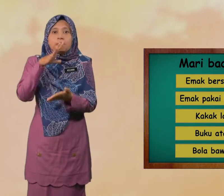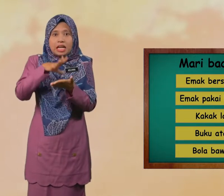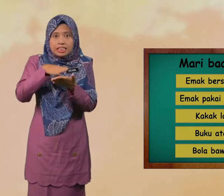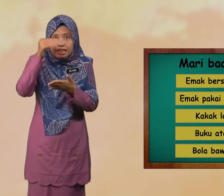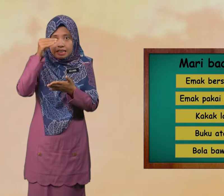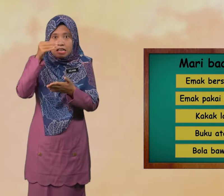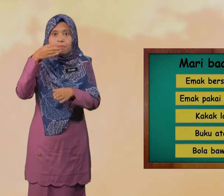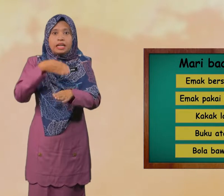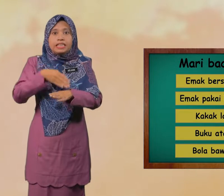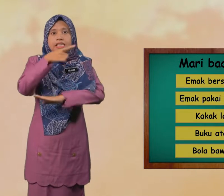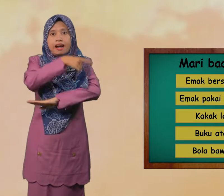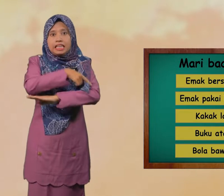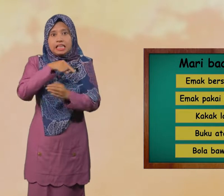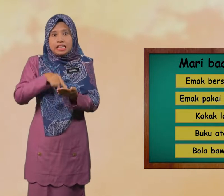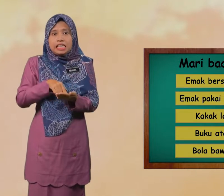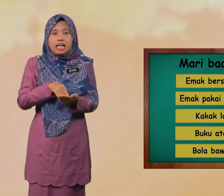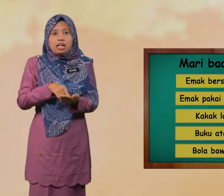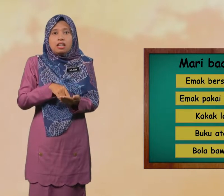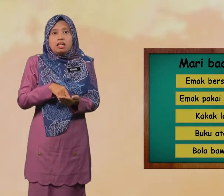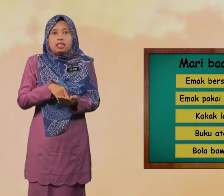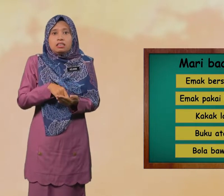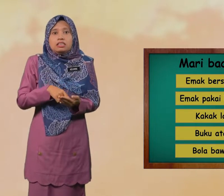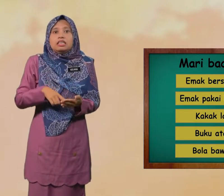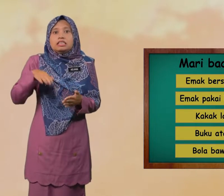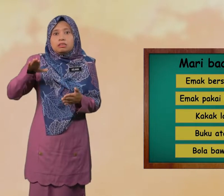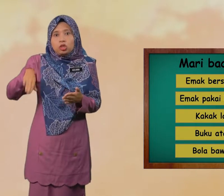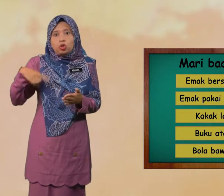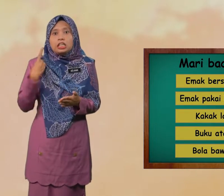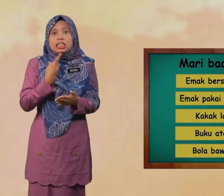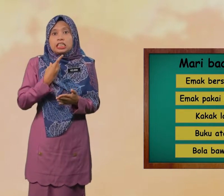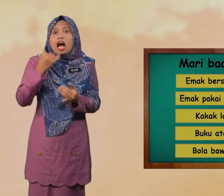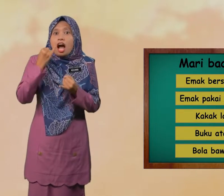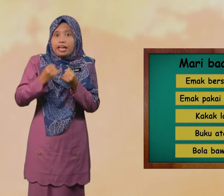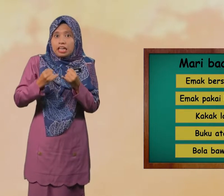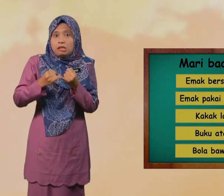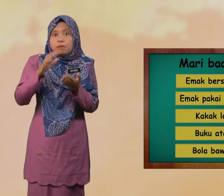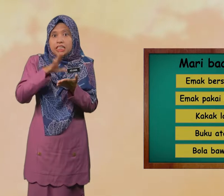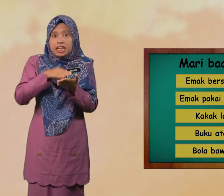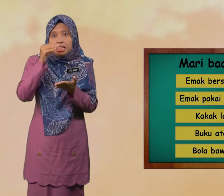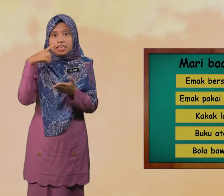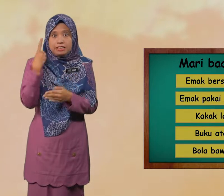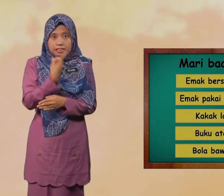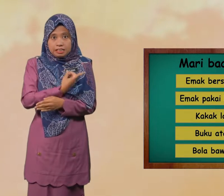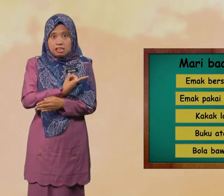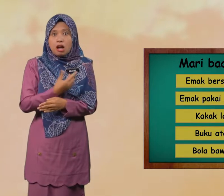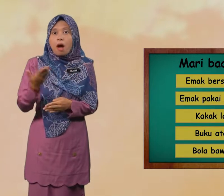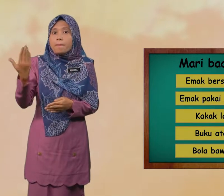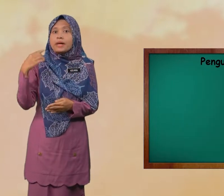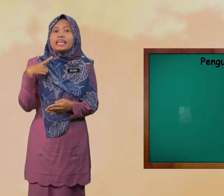pelajari Pada hari ini Sebelum Kita Akhiri Pelajaran Kita Mari